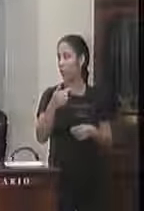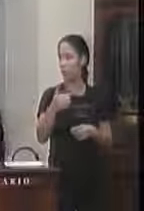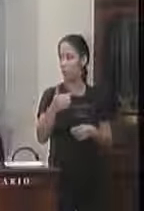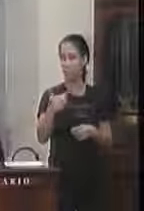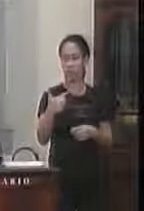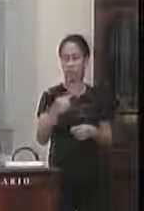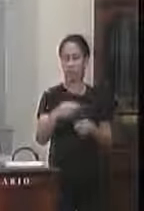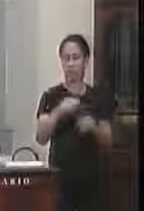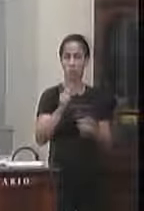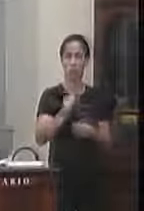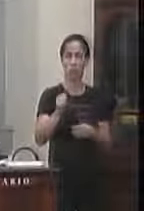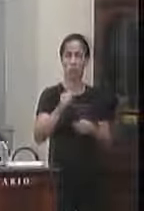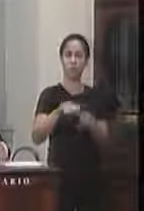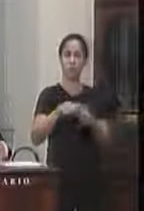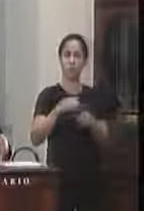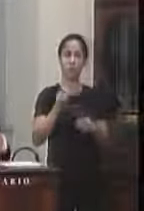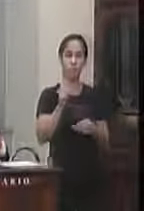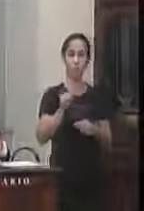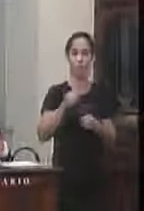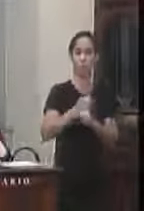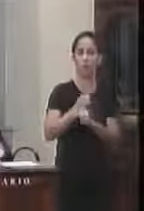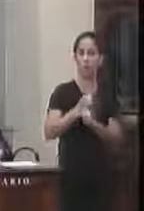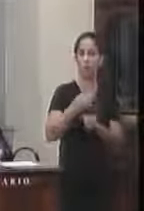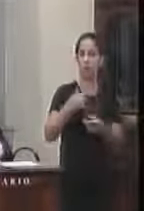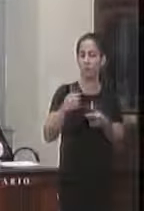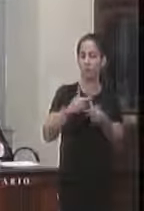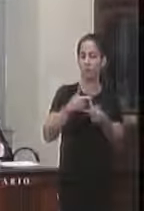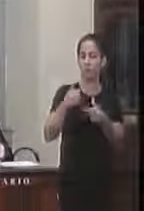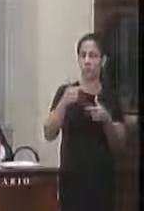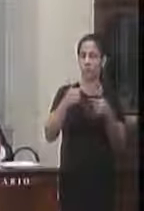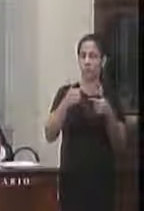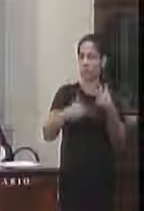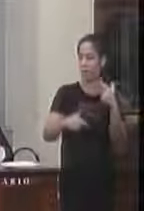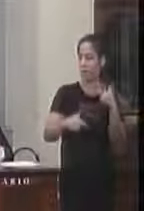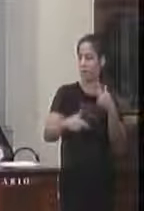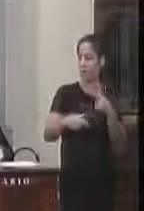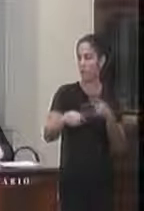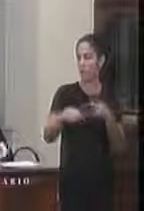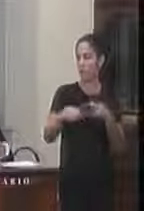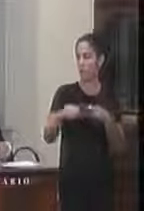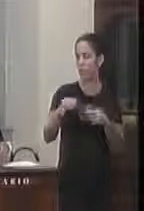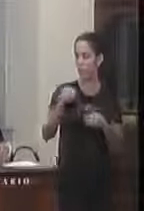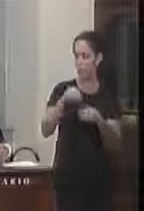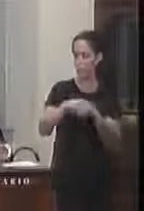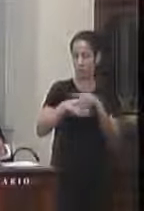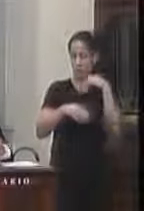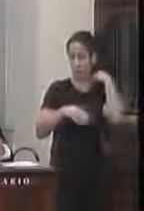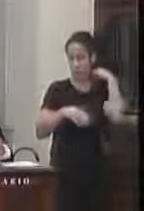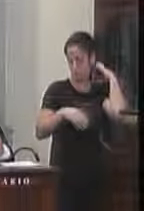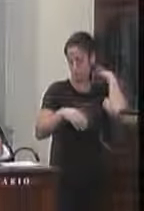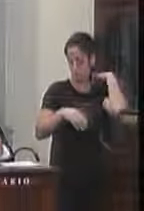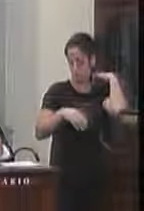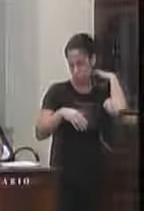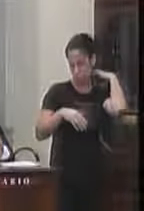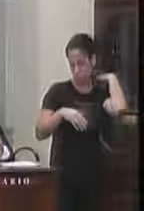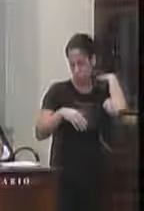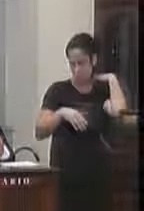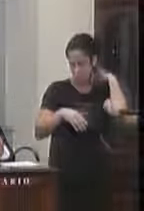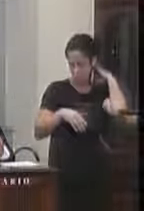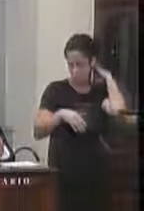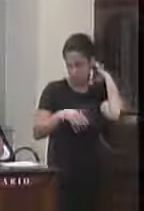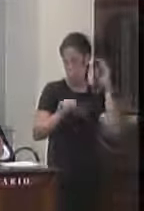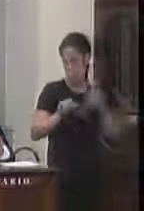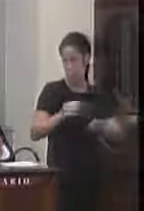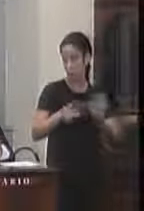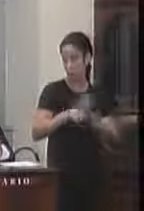8 de 2019 primeira discussão primeira discussão ao